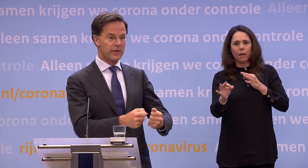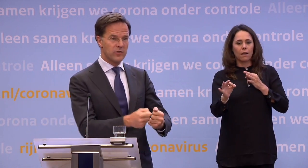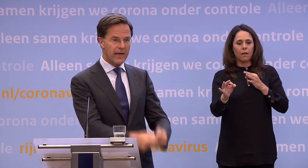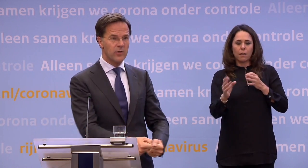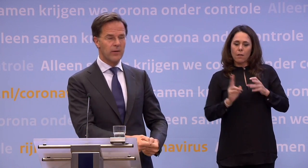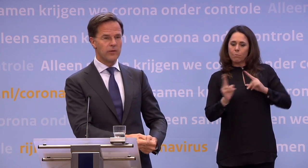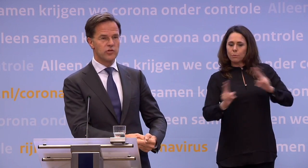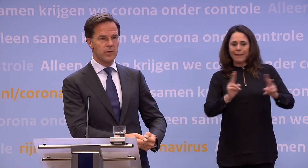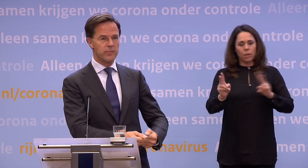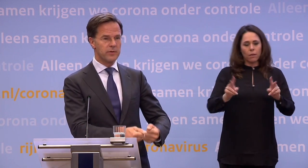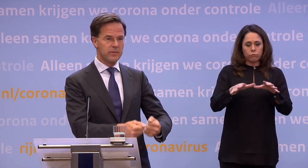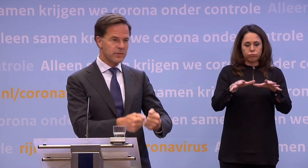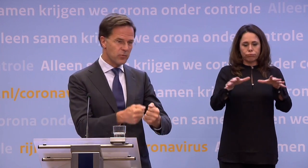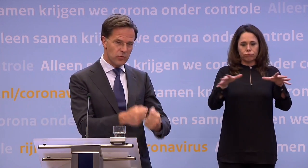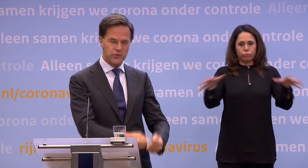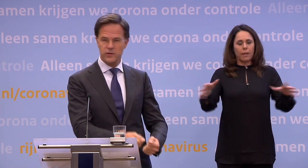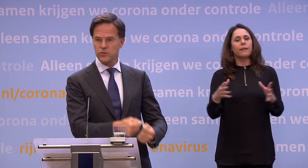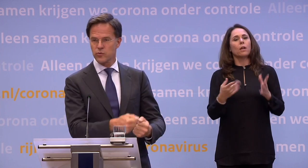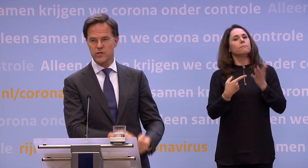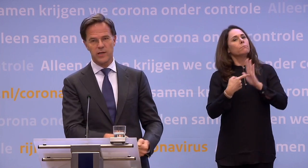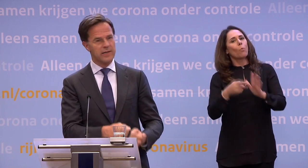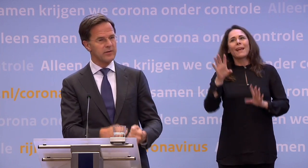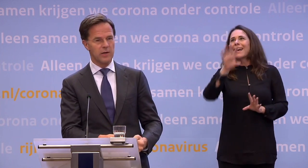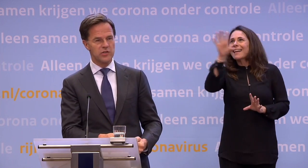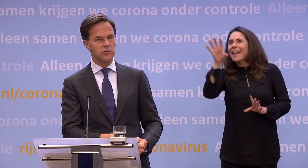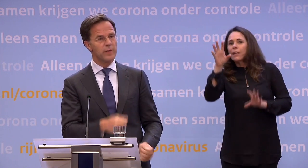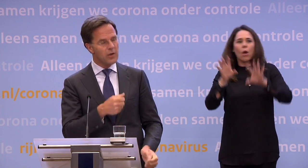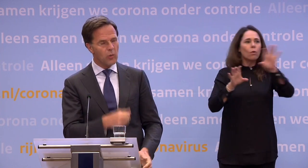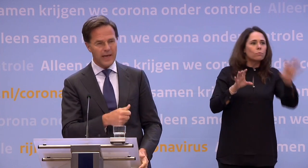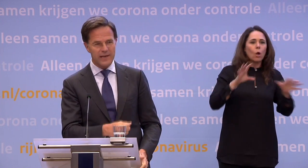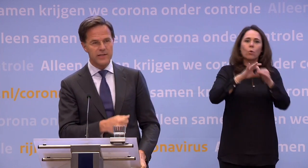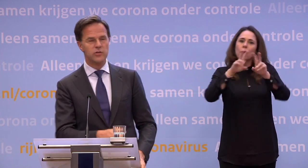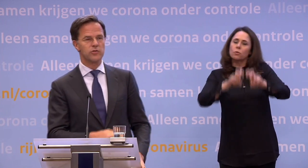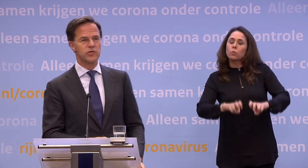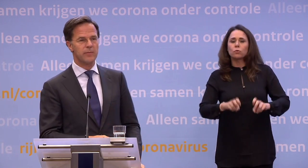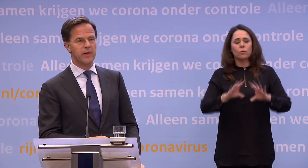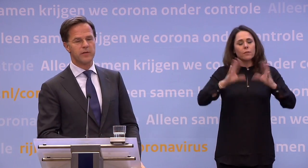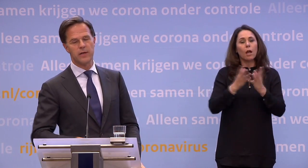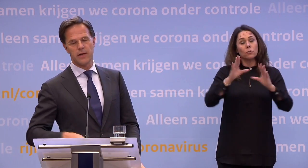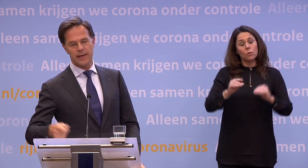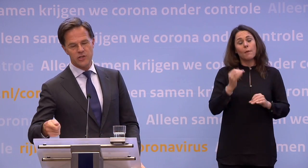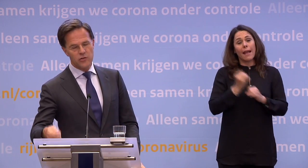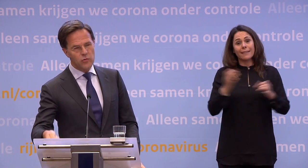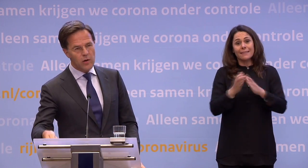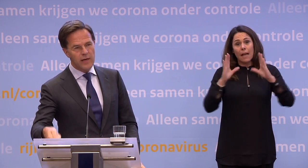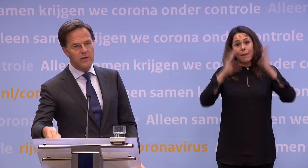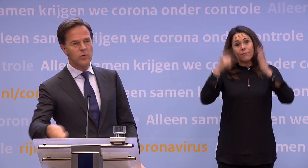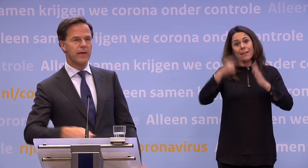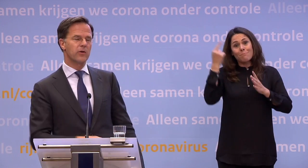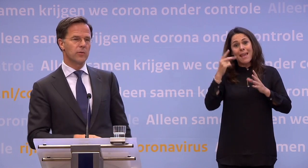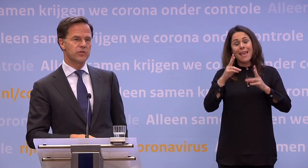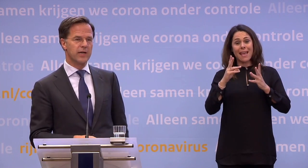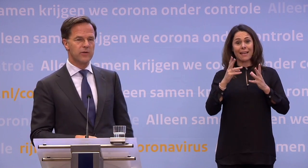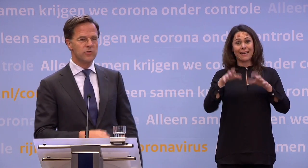dan gaan we proberen dat regionaal uit te stampen... ...met het volgende contactonderzoek, et cetera. Je gaat er alles aan doen, maar je loopt echt risico's als samenleving. En je ziet nu al de